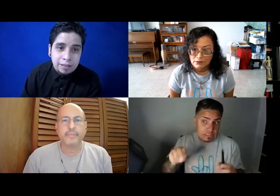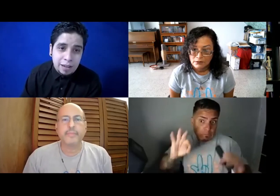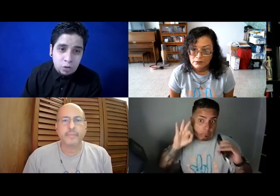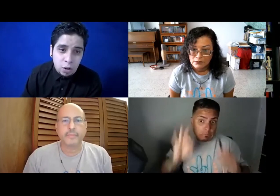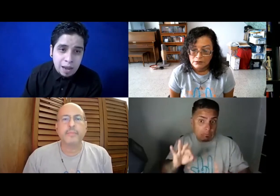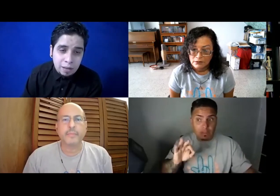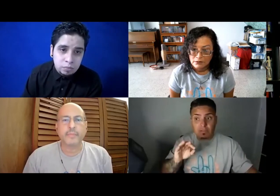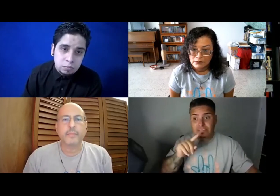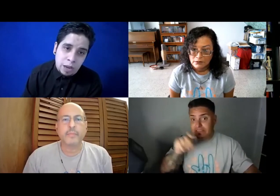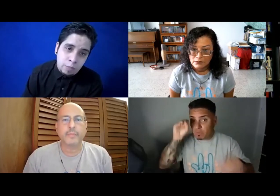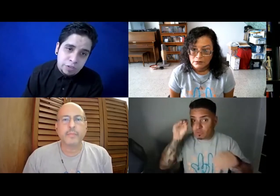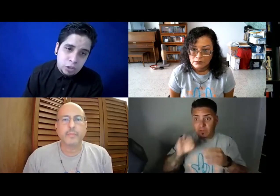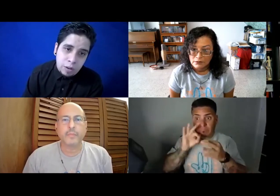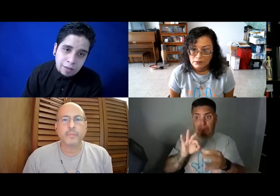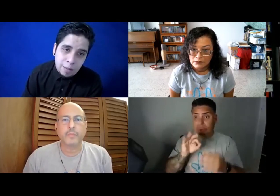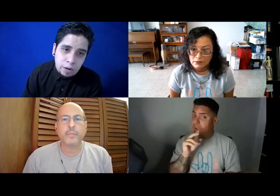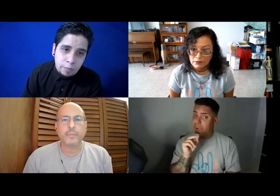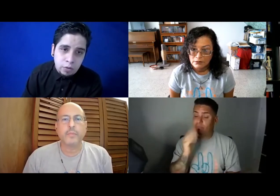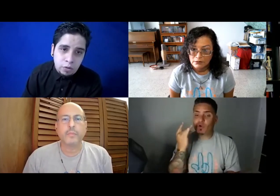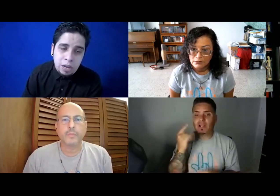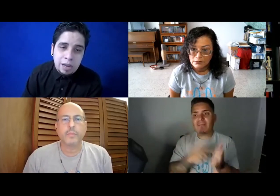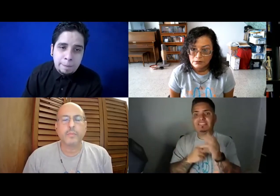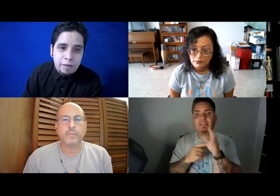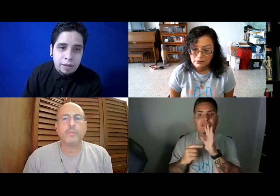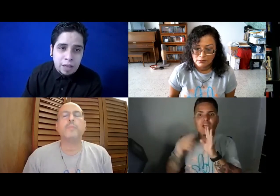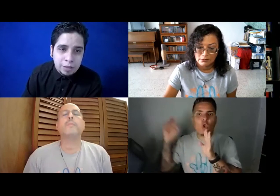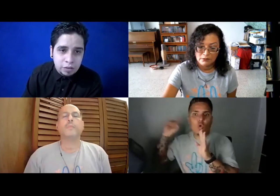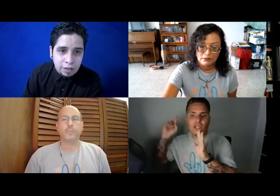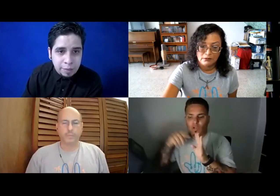si la de sueldo, ¿verdad? Hay un por ciento, ¿verdad? que sabemos que no lee perfectamente exactamente